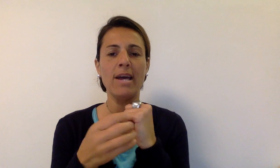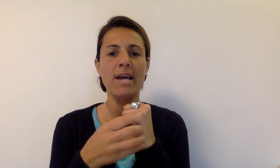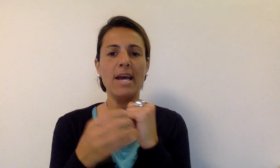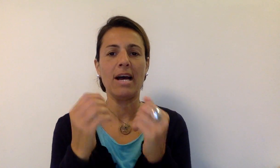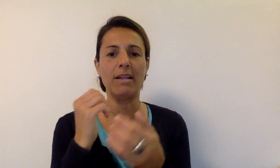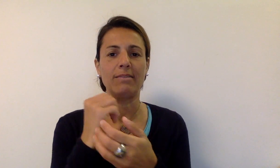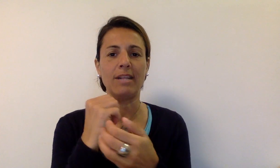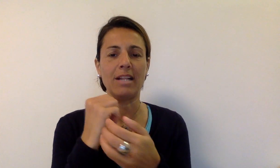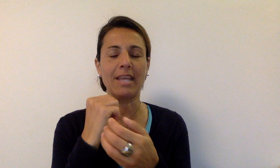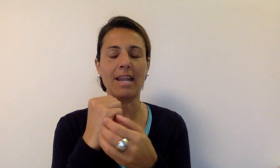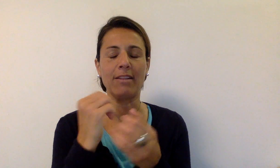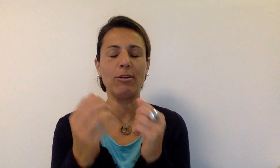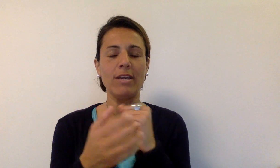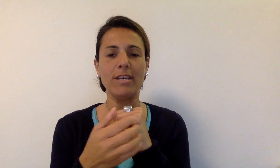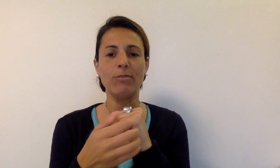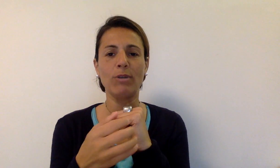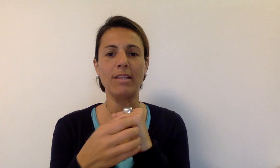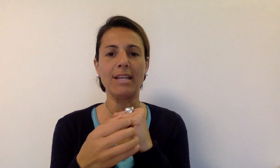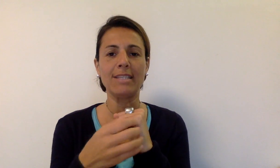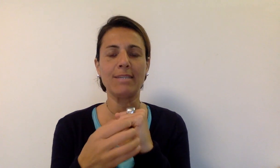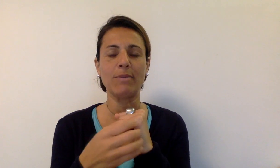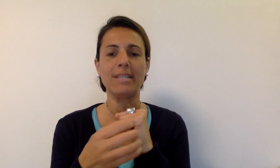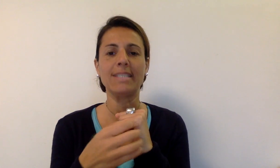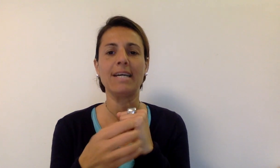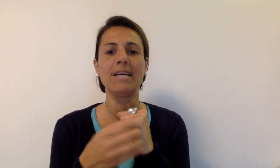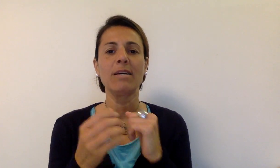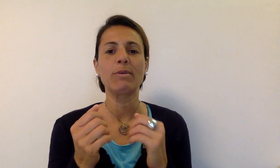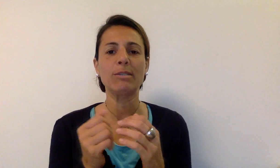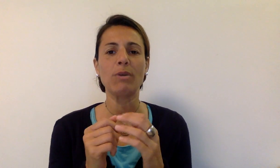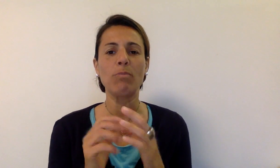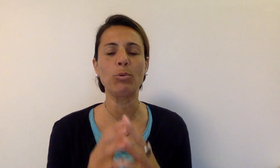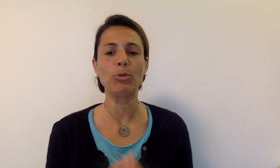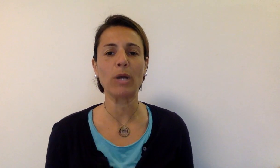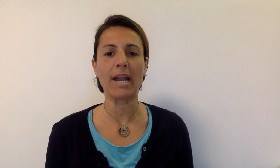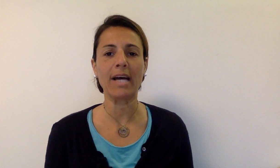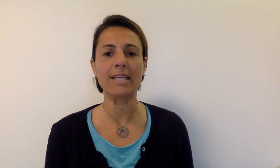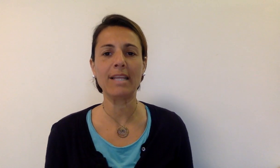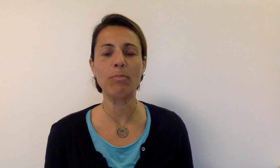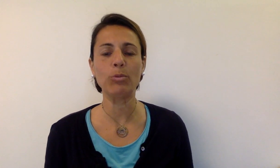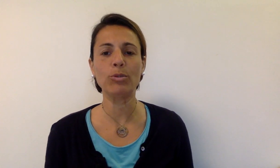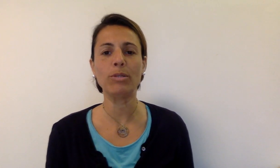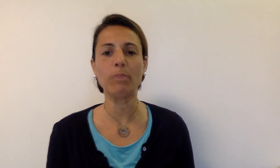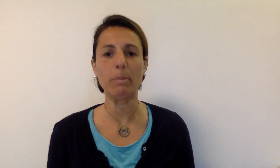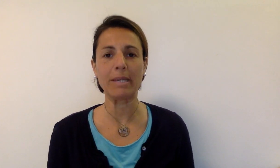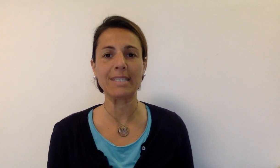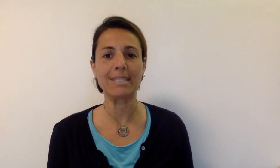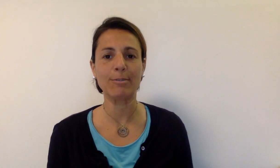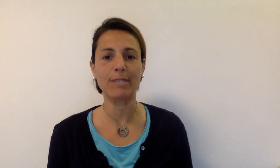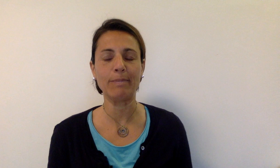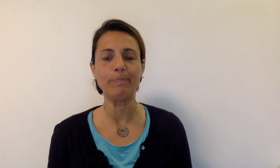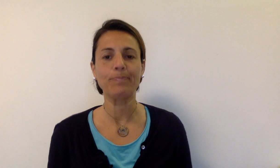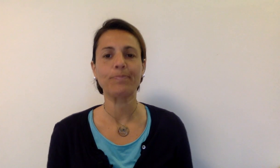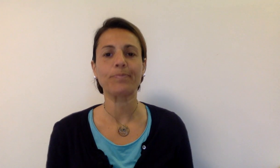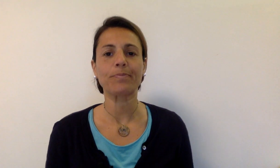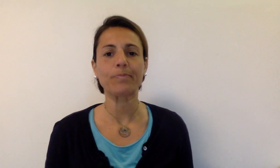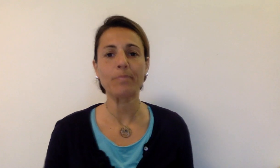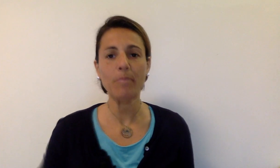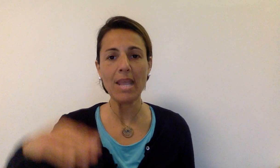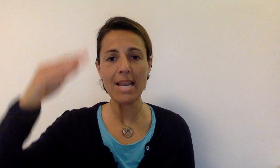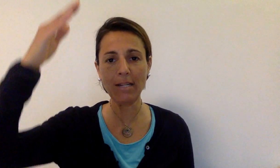alternandoli durante la sequenza Questo qui è il punto karate ed il punto di preparazione L